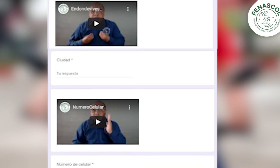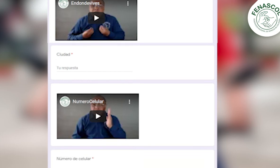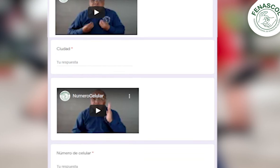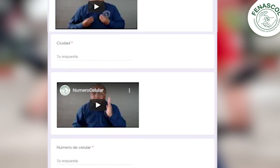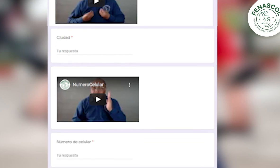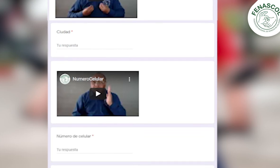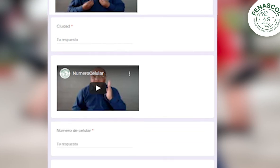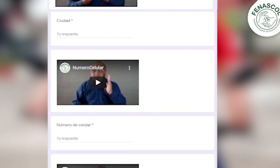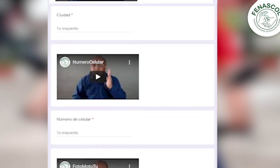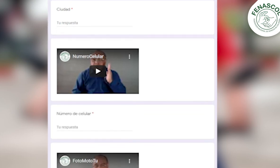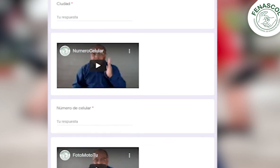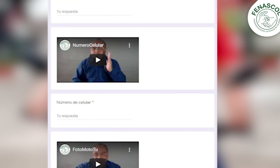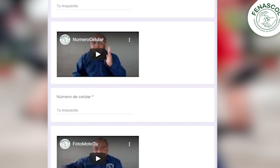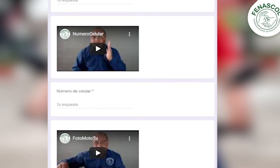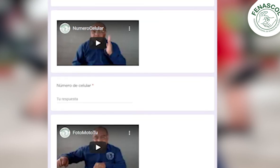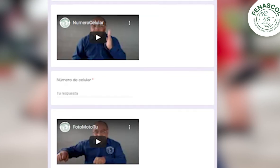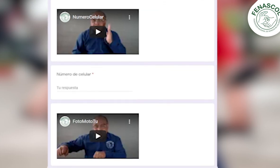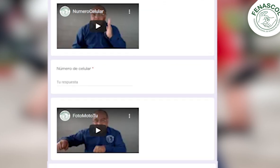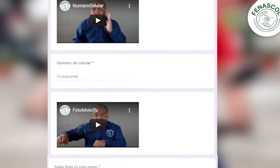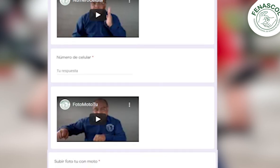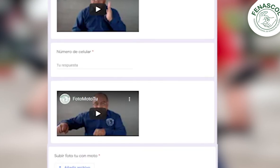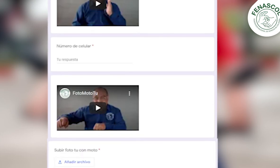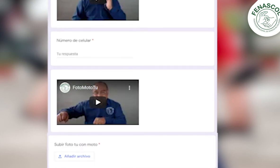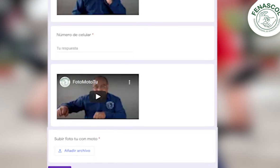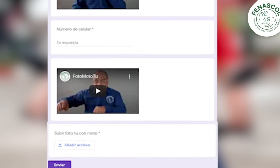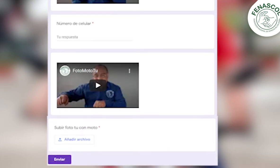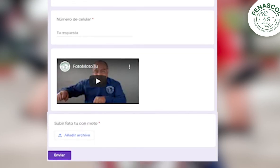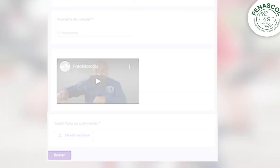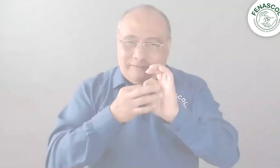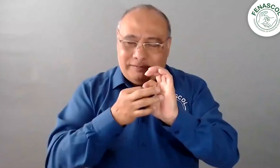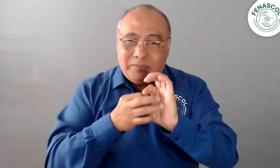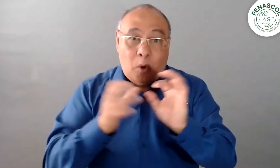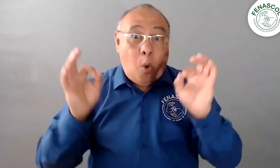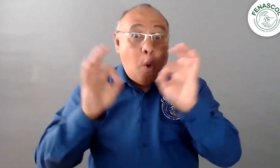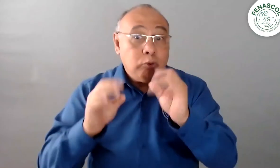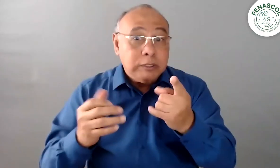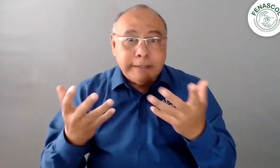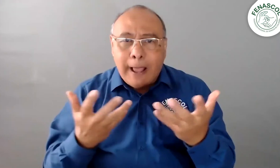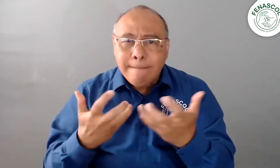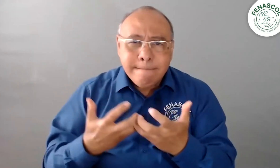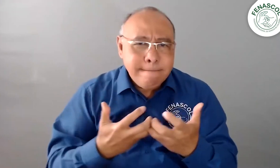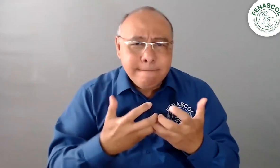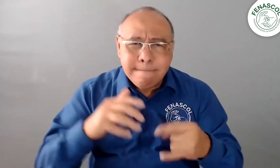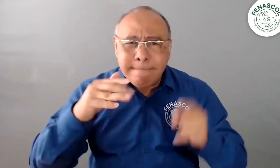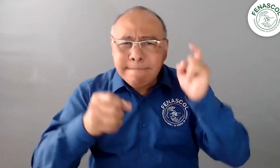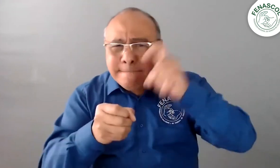Por favor, envíenos sus datos. Encuéntrales el link del formulario con la publicación de este video en redes de